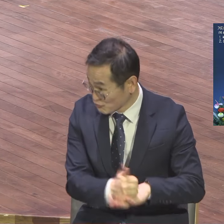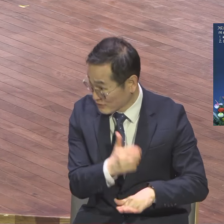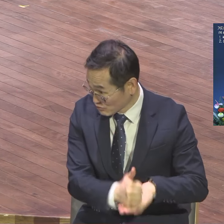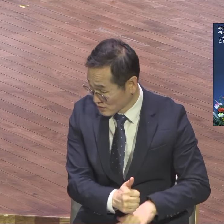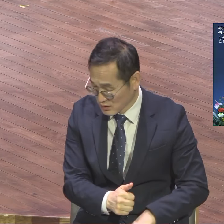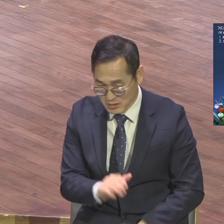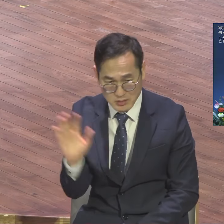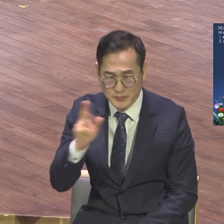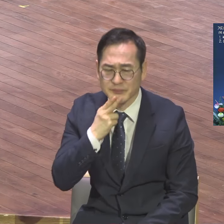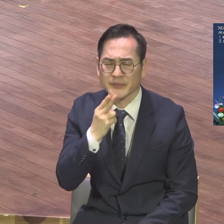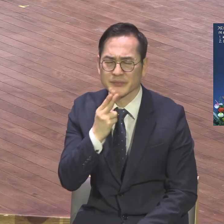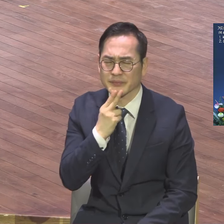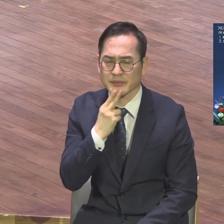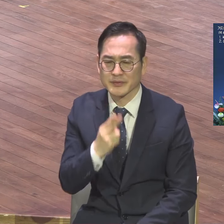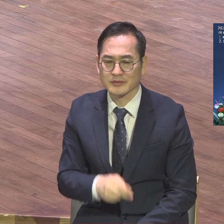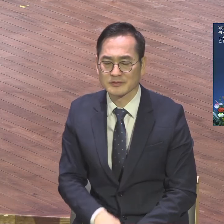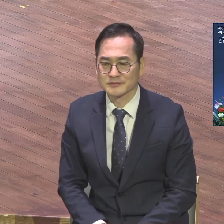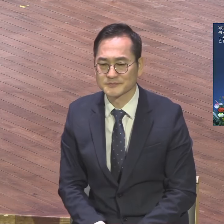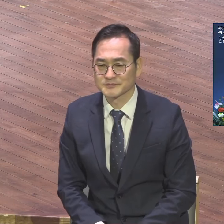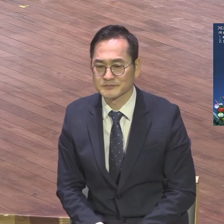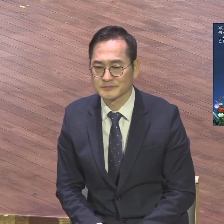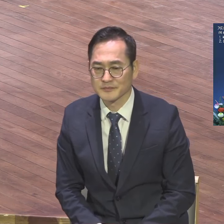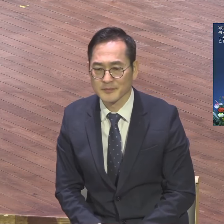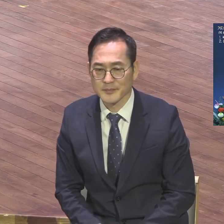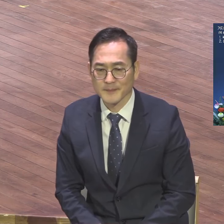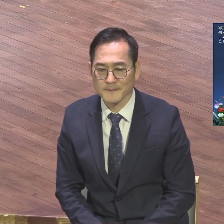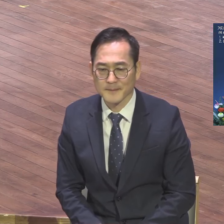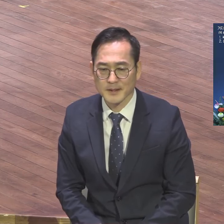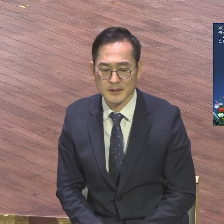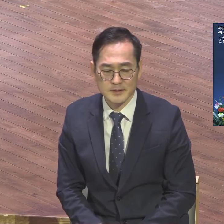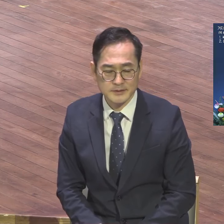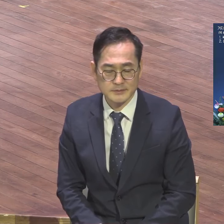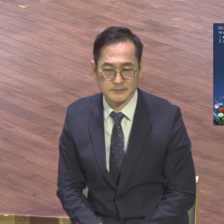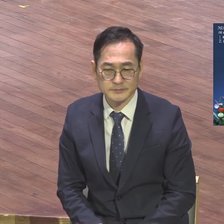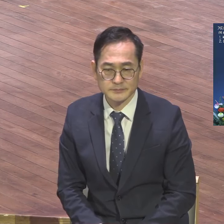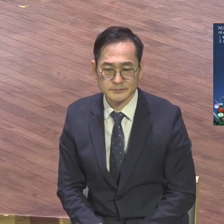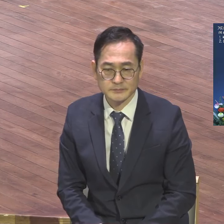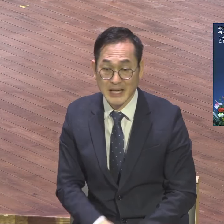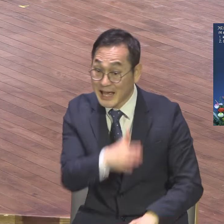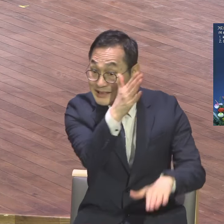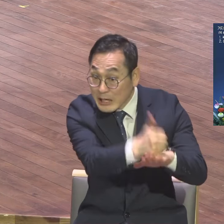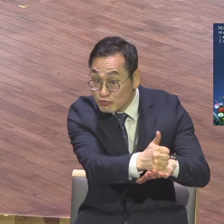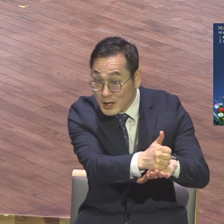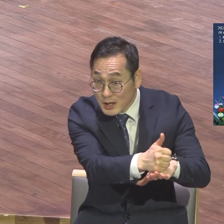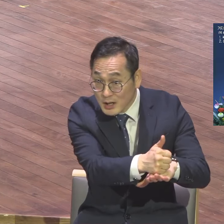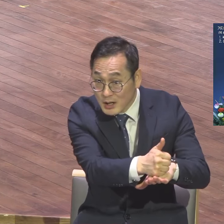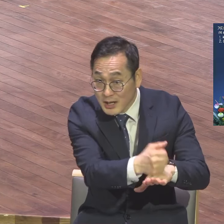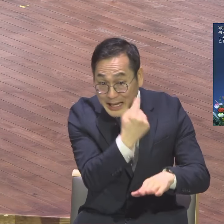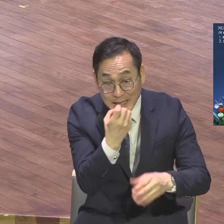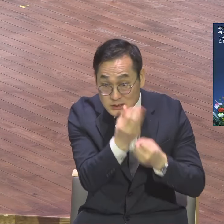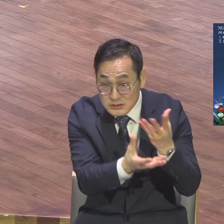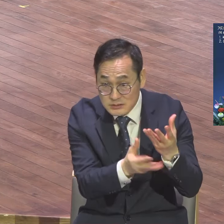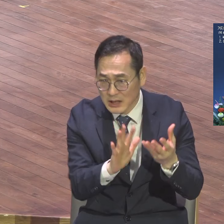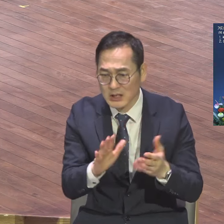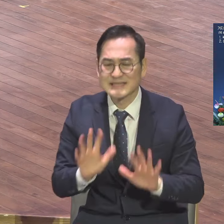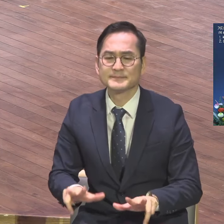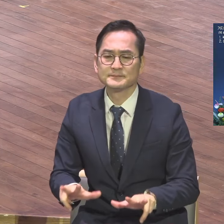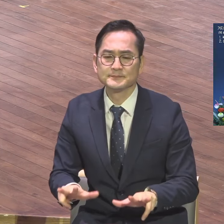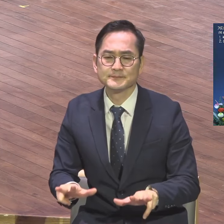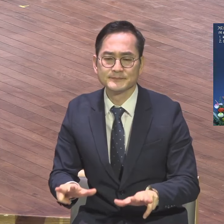이런 말하고 끝냈습니다 성대 여러분 지금이 중요합니다 지금 복음의 씨앗을 오늘이 중요합니다 이